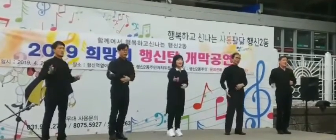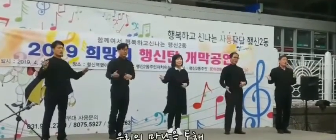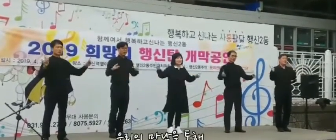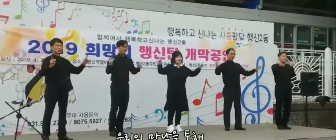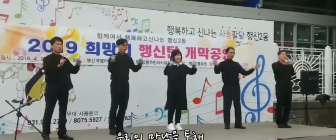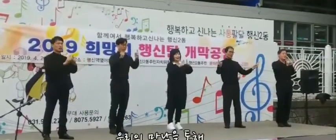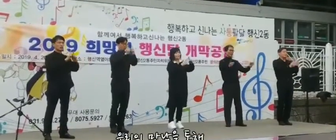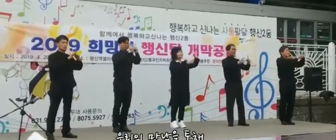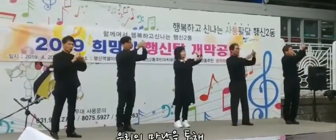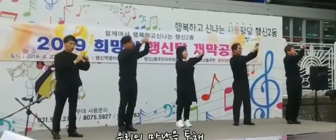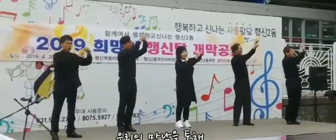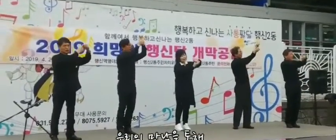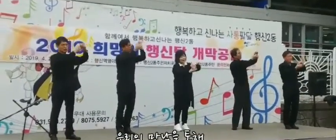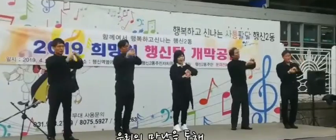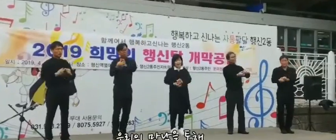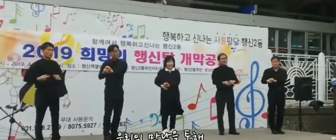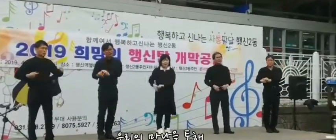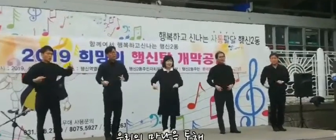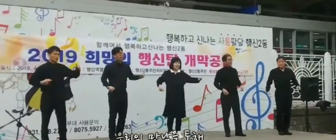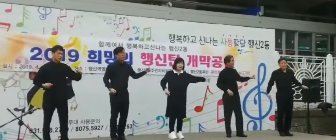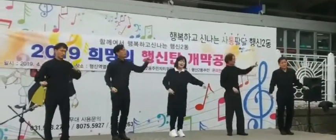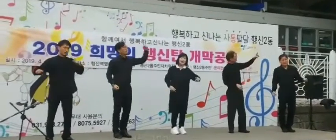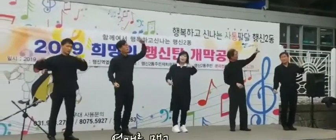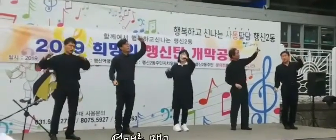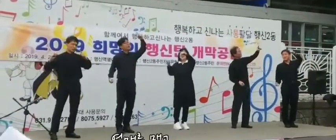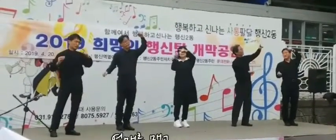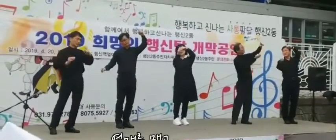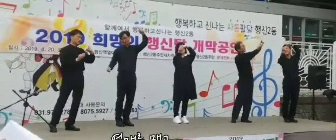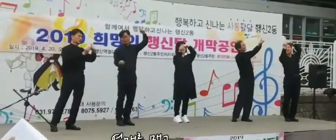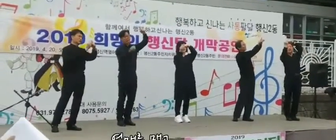만남을 통해 열매를 받고